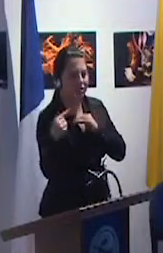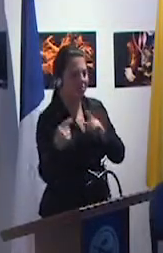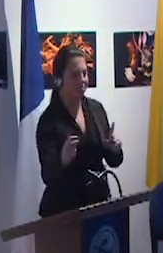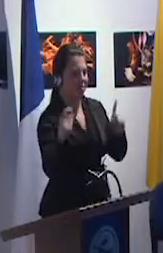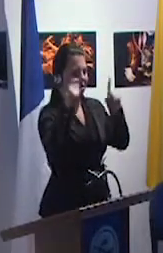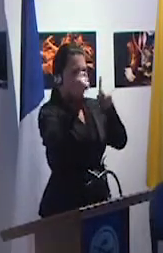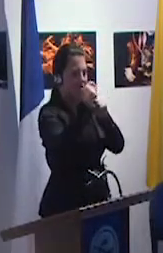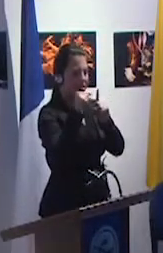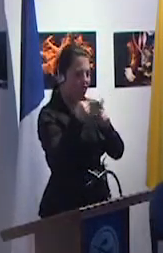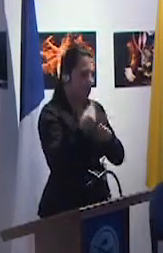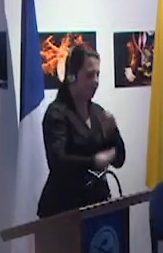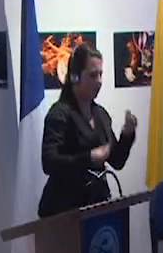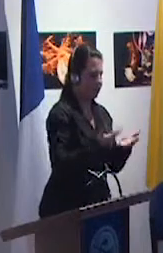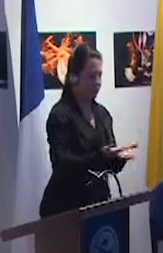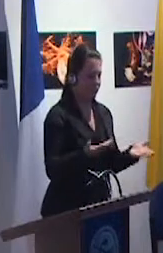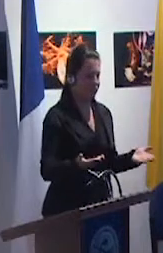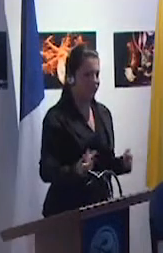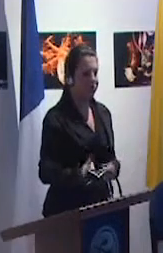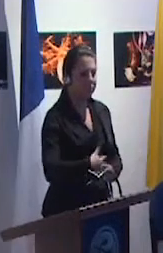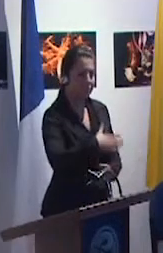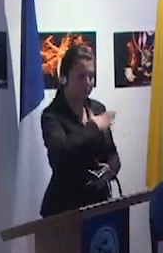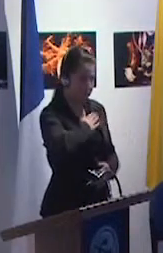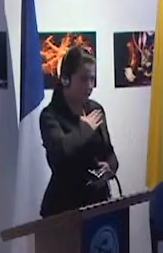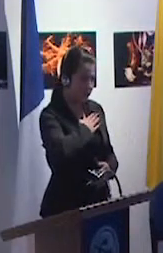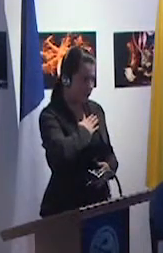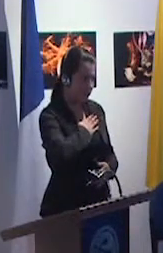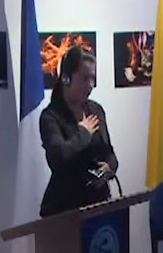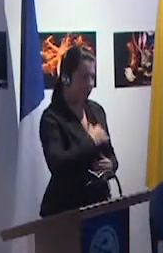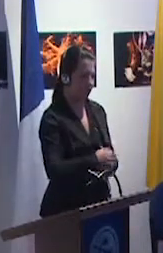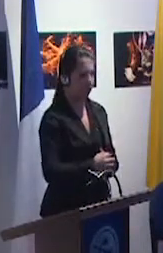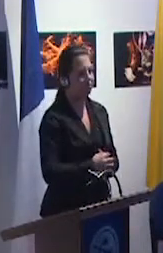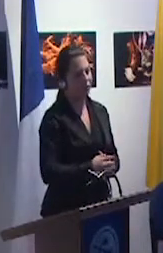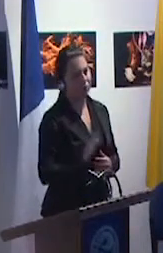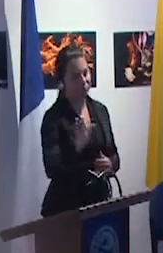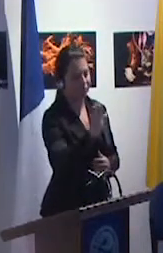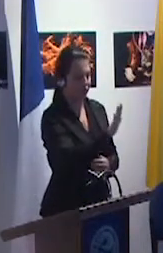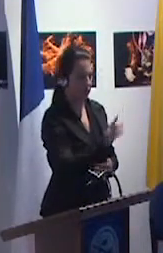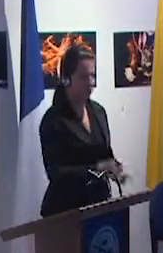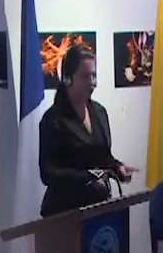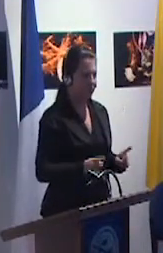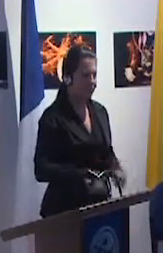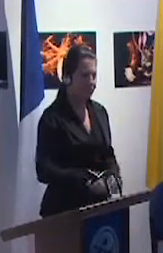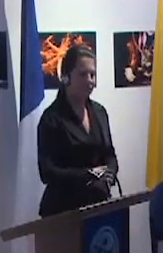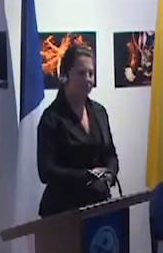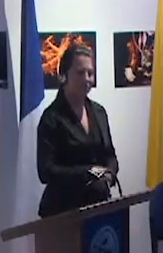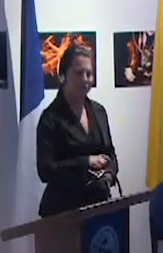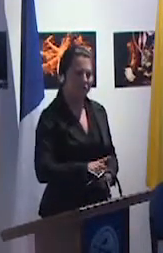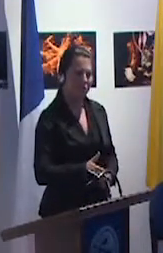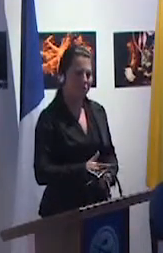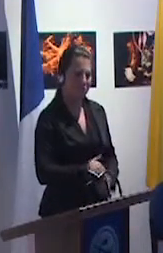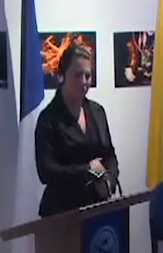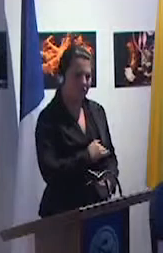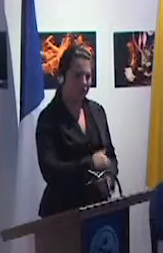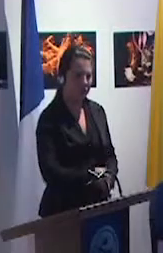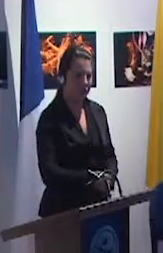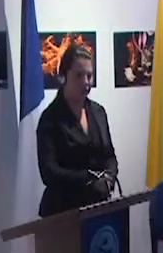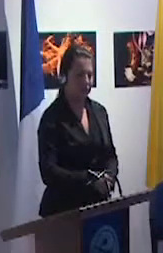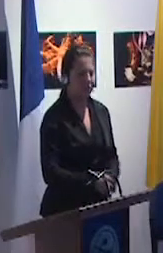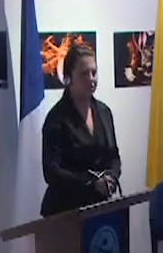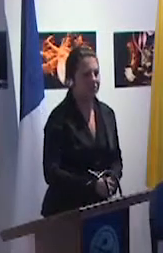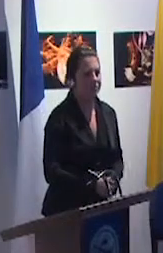et donc pour moi et pour vous aussi je le sais vous avez pour beaucoup travaillé cette question